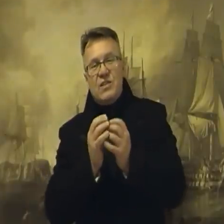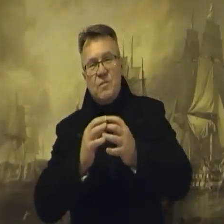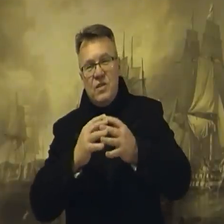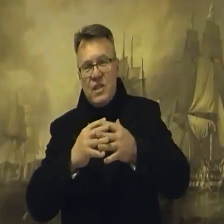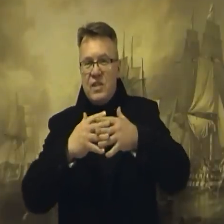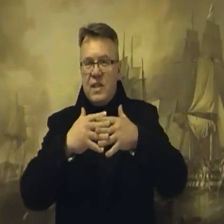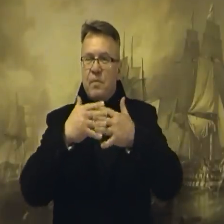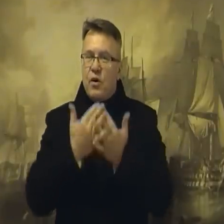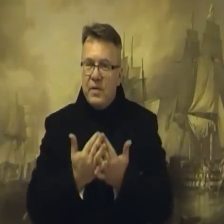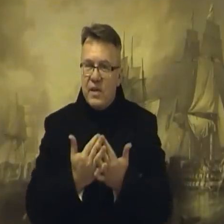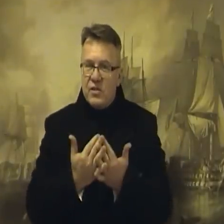zrobić jakiś taki probierz,